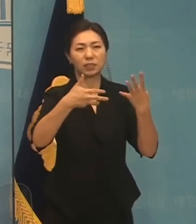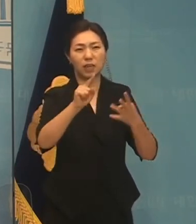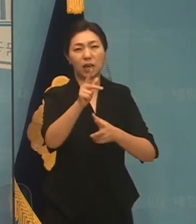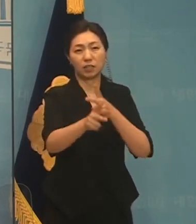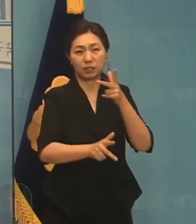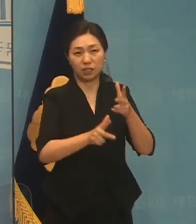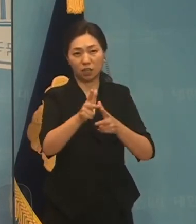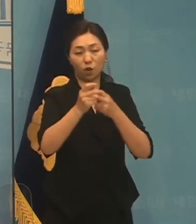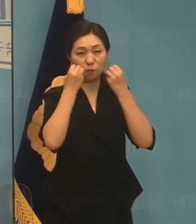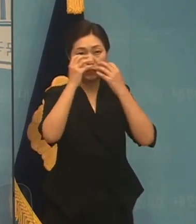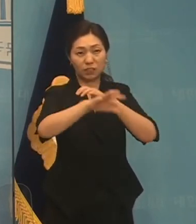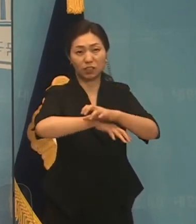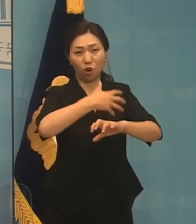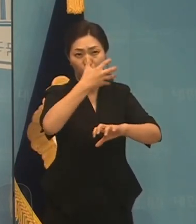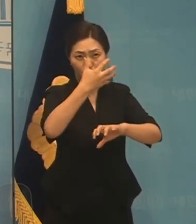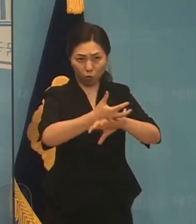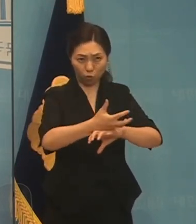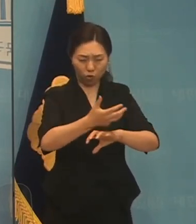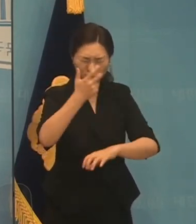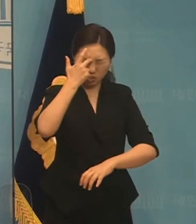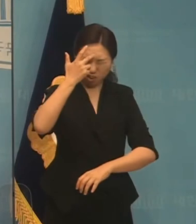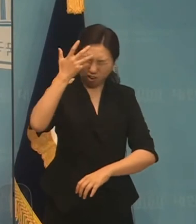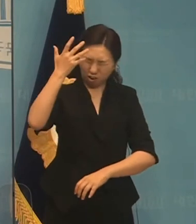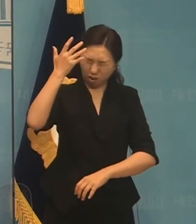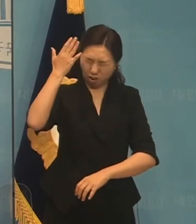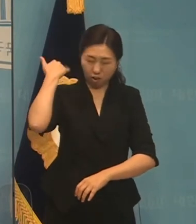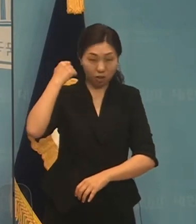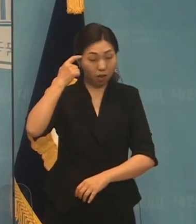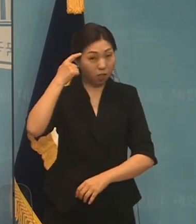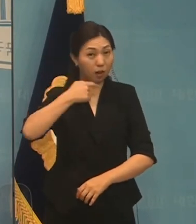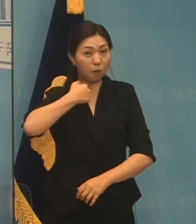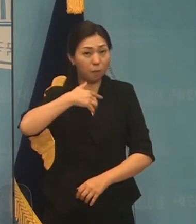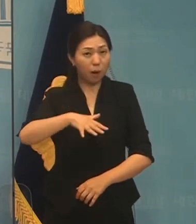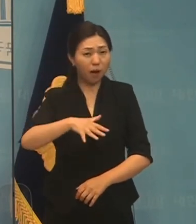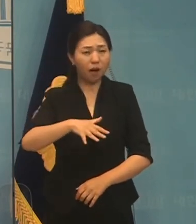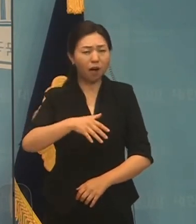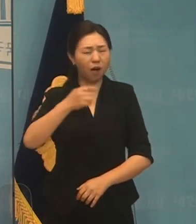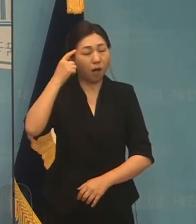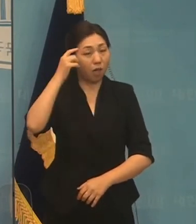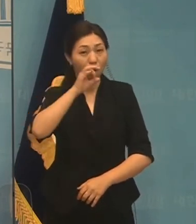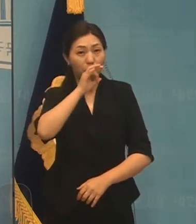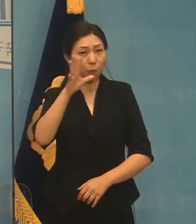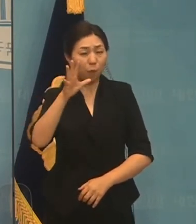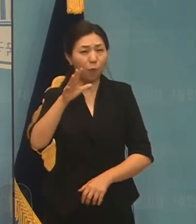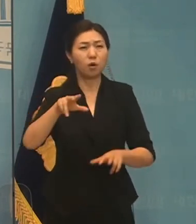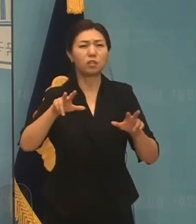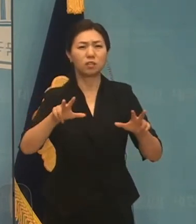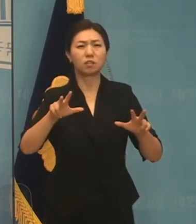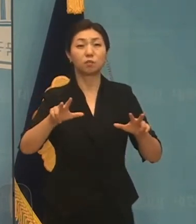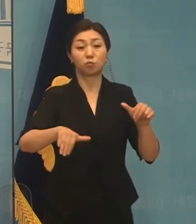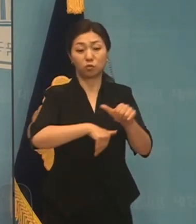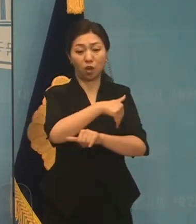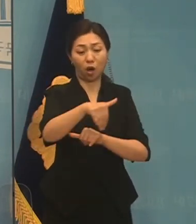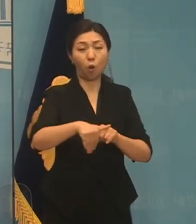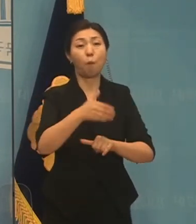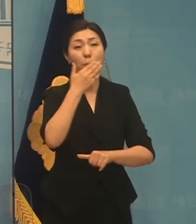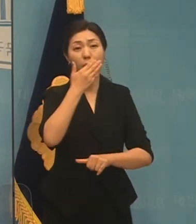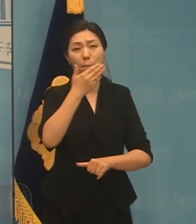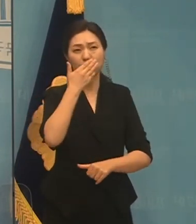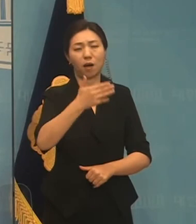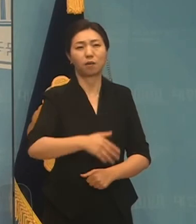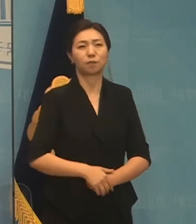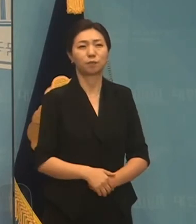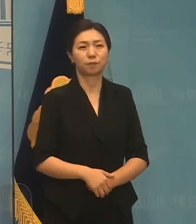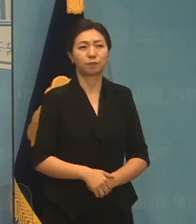지난 날은 상상도 하기 어려웠던 일들이 지금은 현실되고 있습니다. 인간이